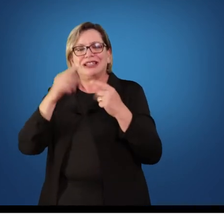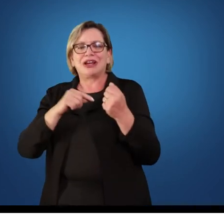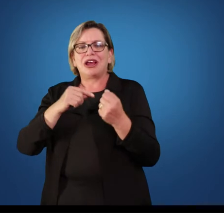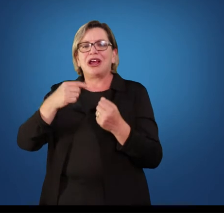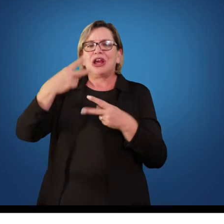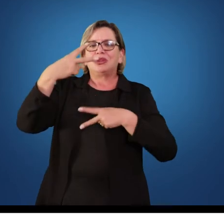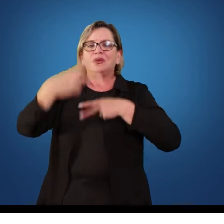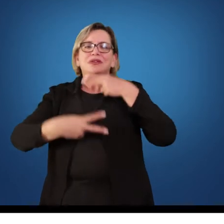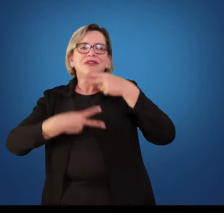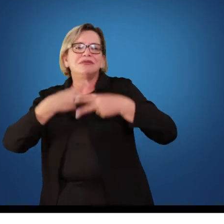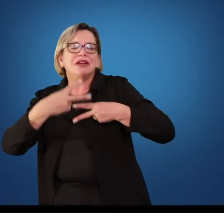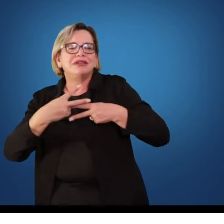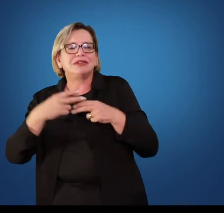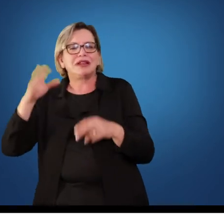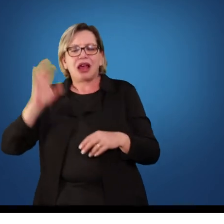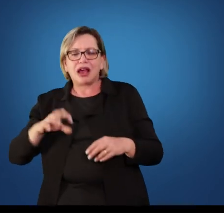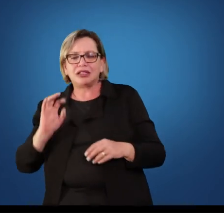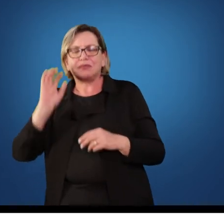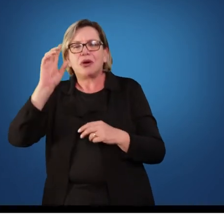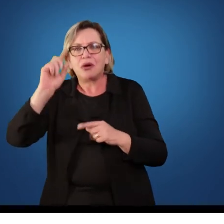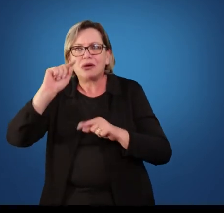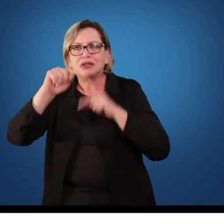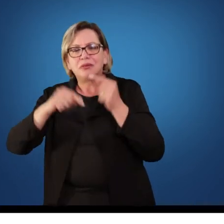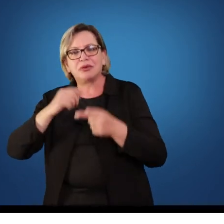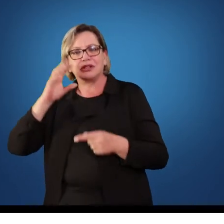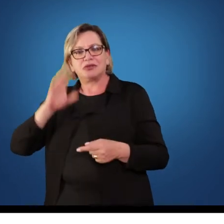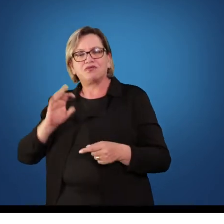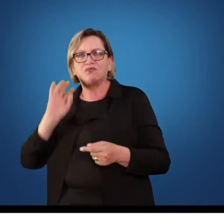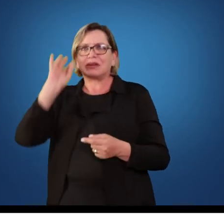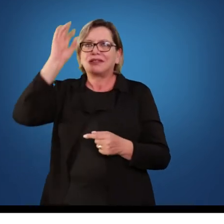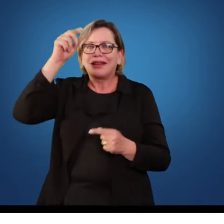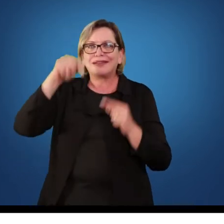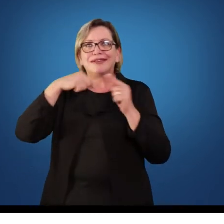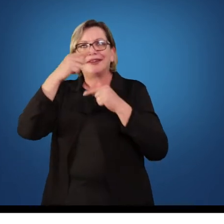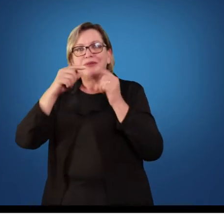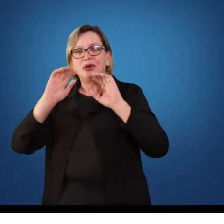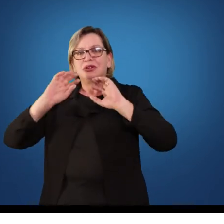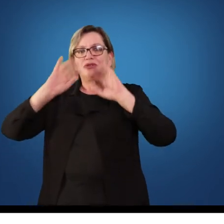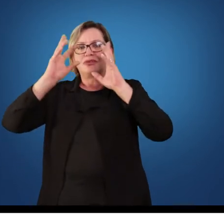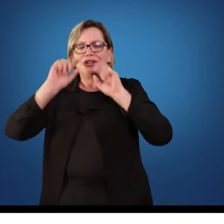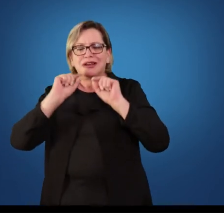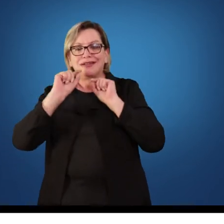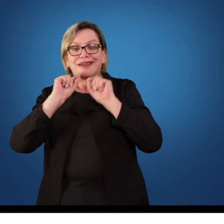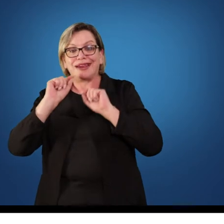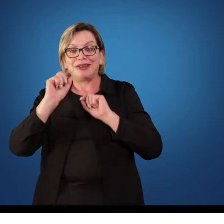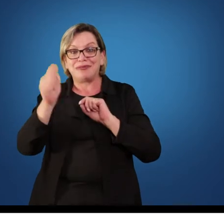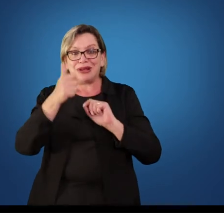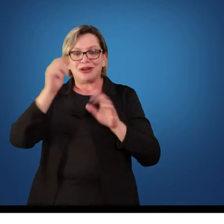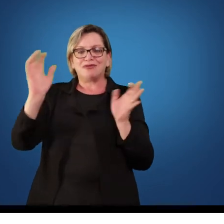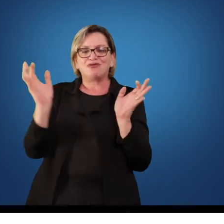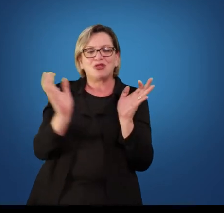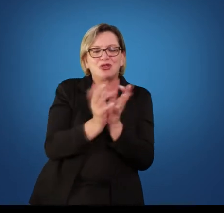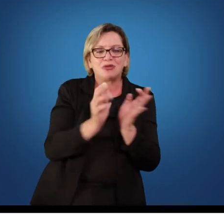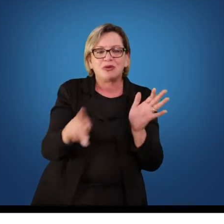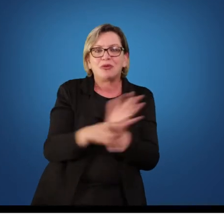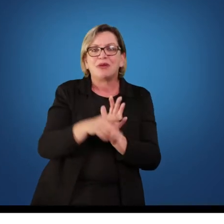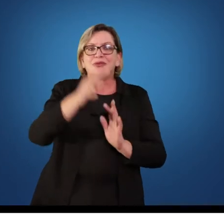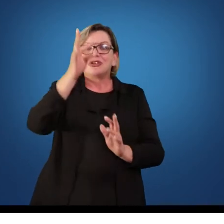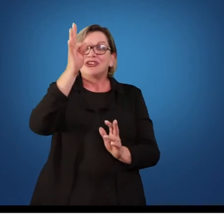um bimestre inteiro de basquete, um bimestre inteiro de vôlei. Aqueles alunos que eram melhores entravam para time da escola, tiravam boas notas e